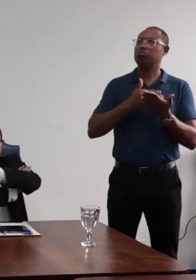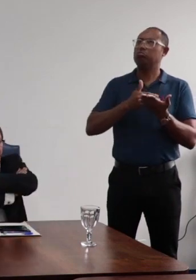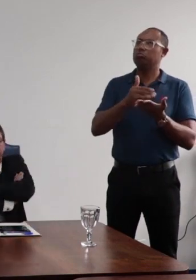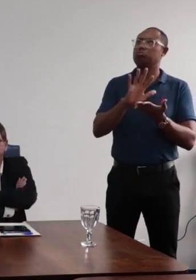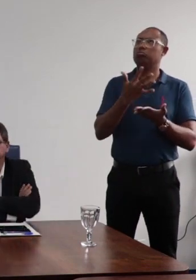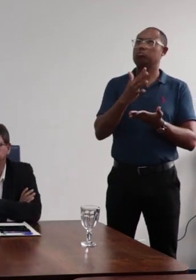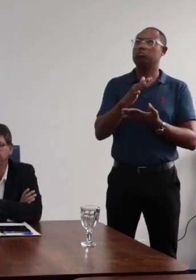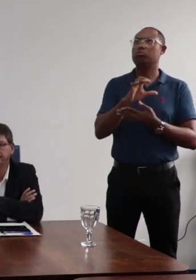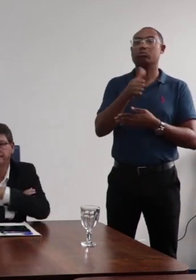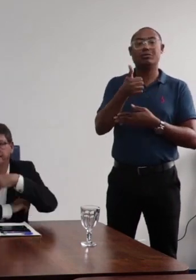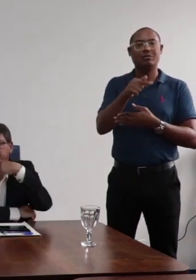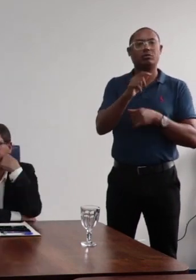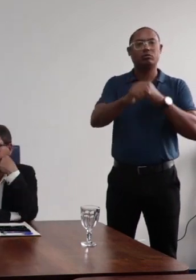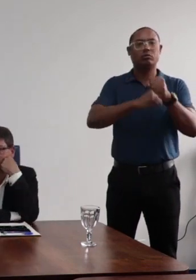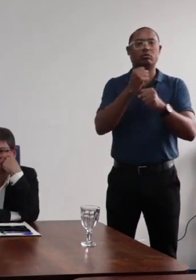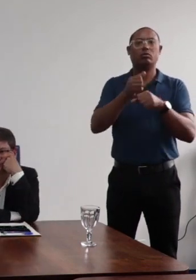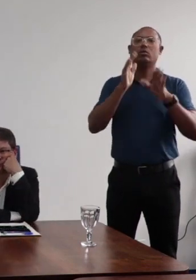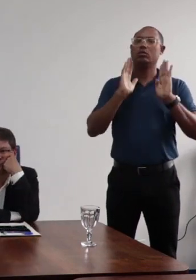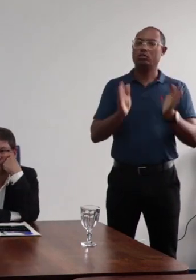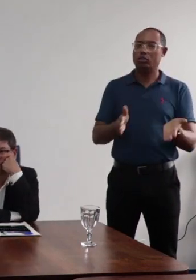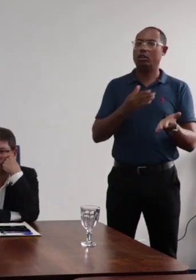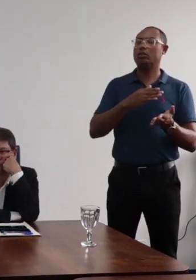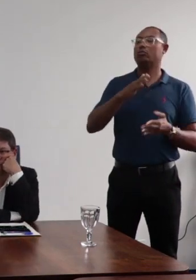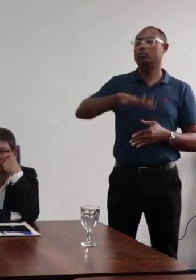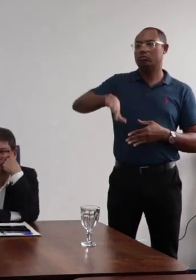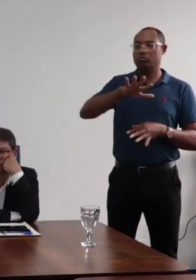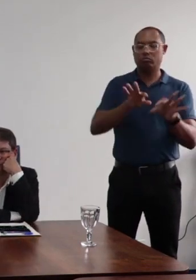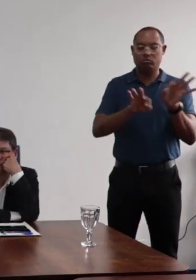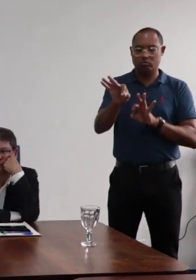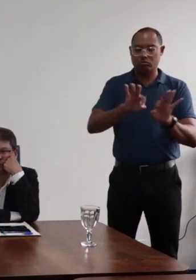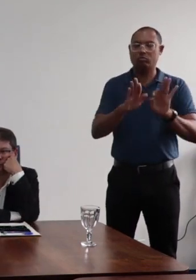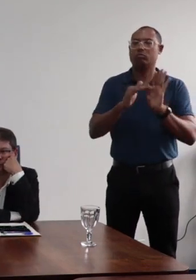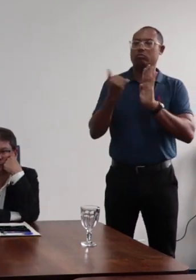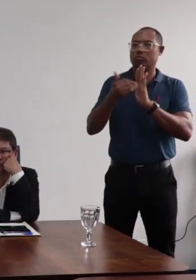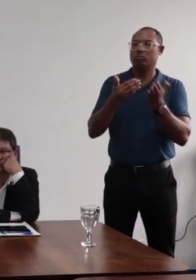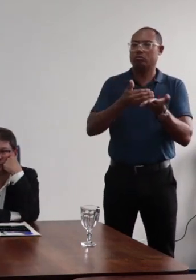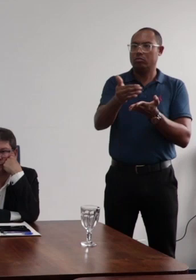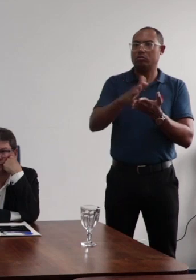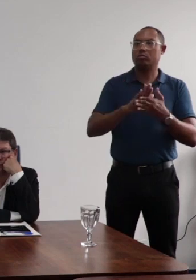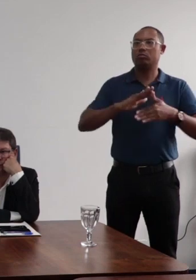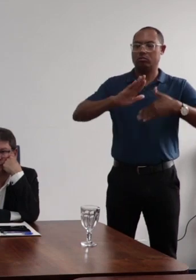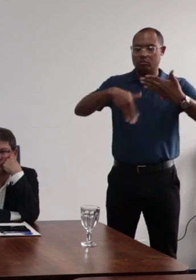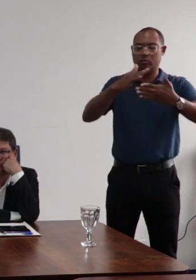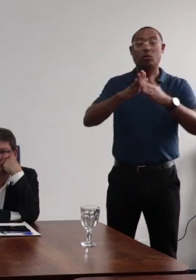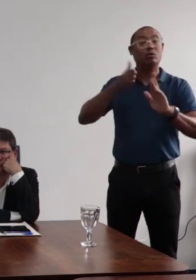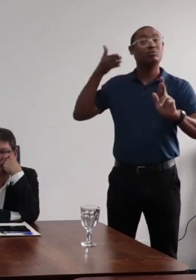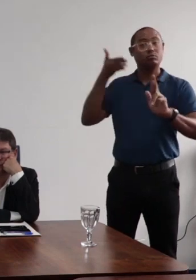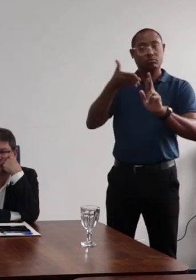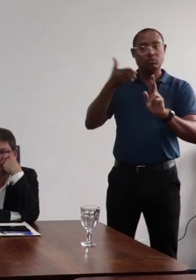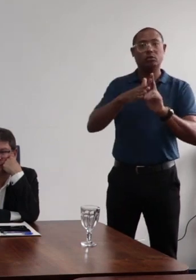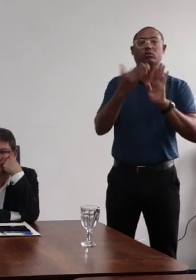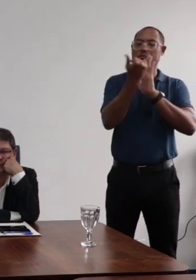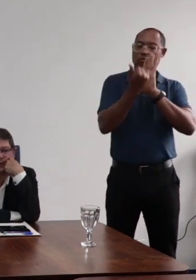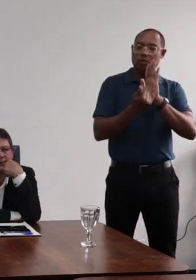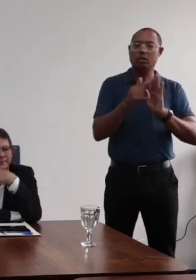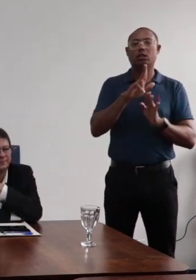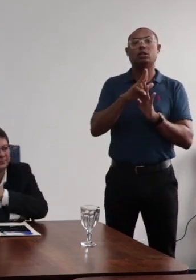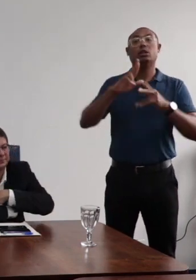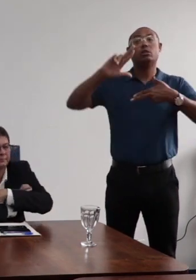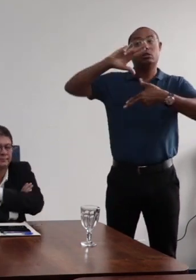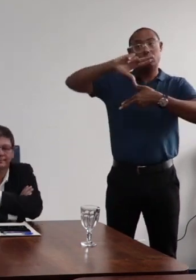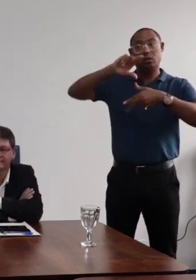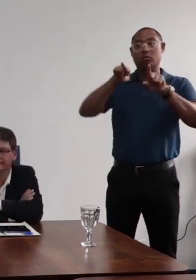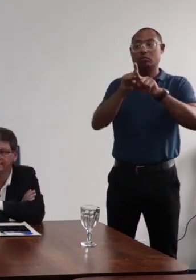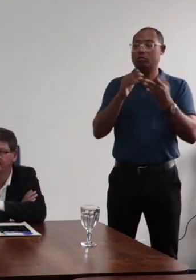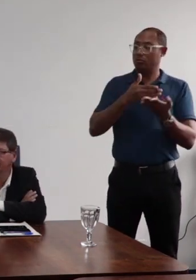de 17 anos, e, portanto, eles foram construídos ainda, tomando como referência o normativo da UFPA, no